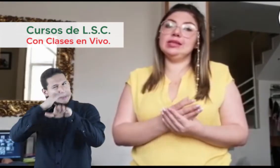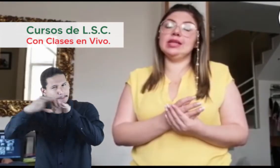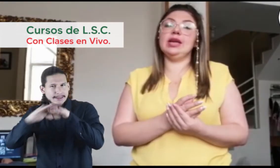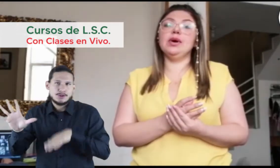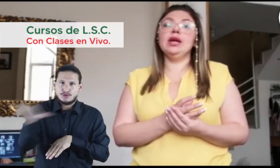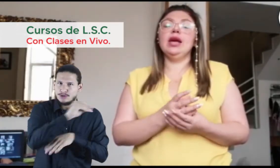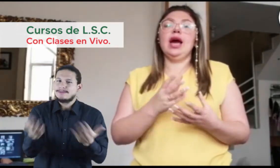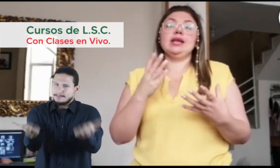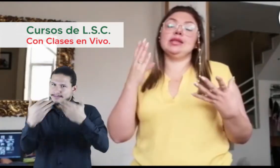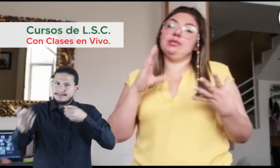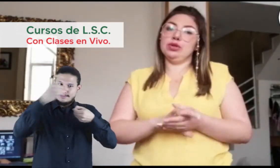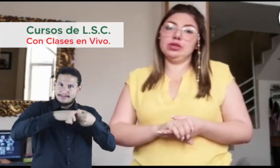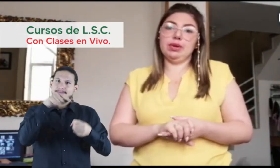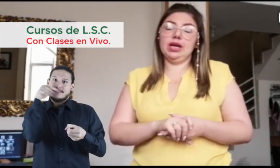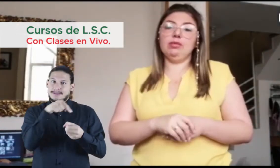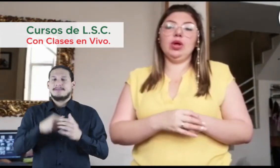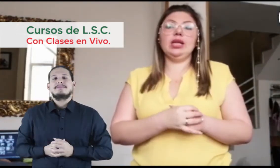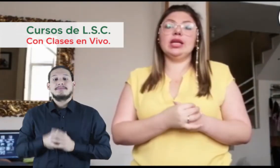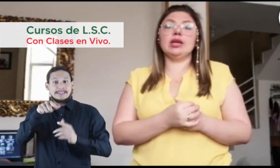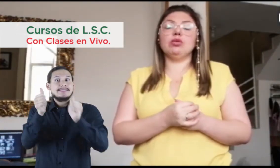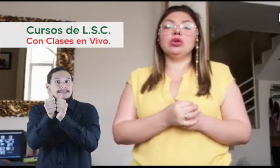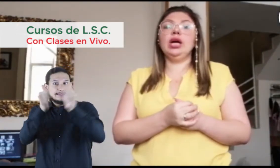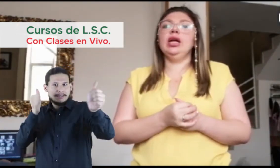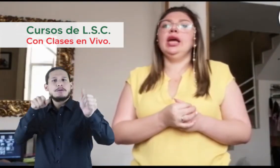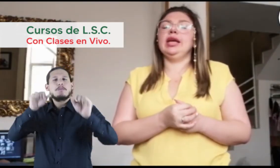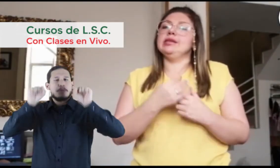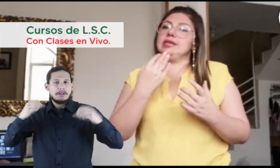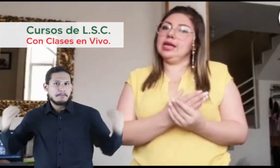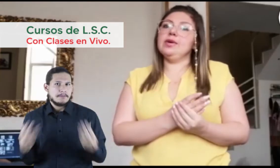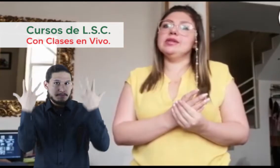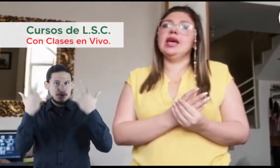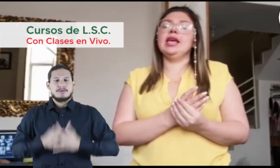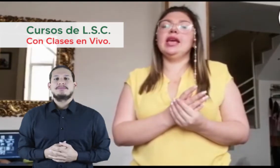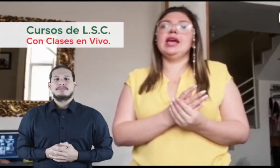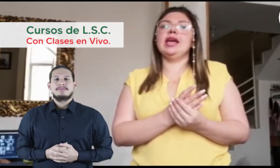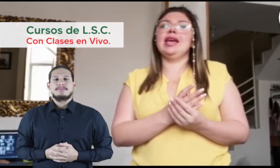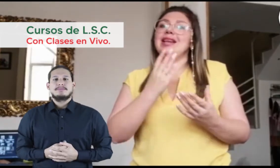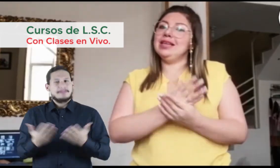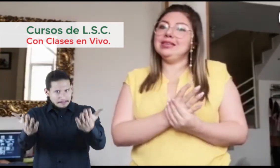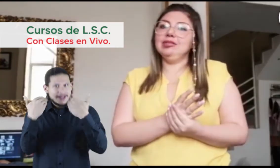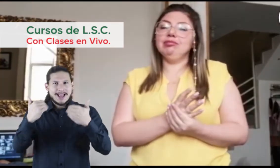inscriban, hay inscripciones para la modalidad promota, inscríbanse y inicien